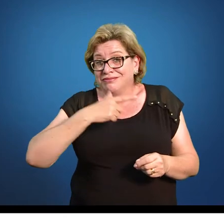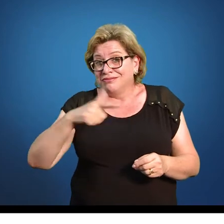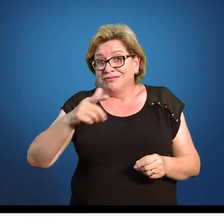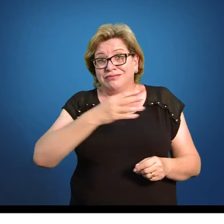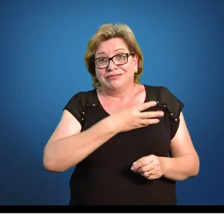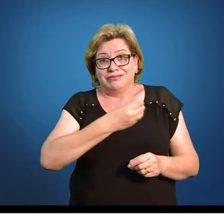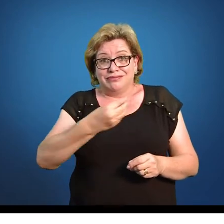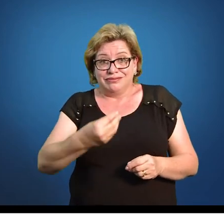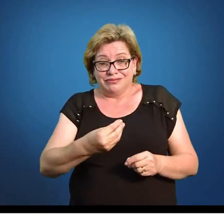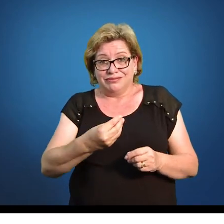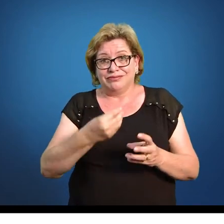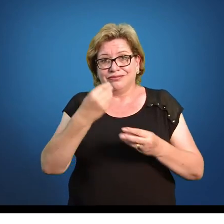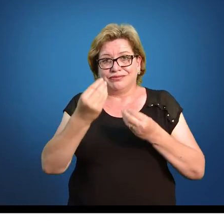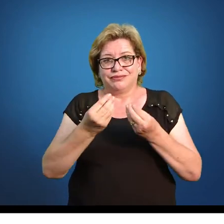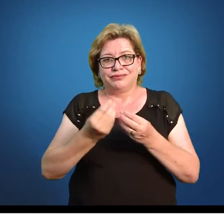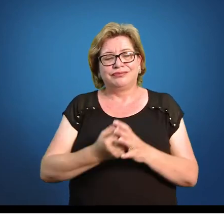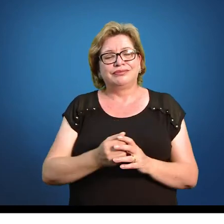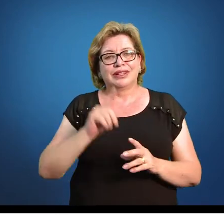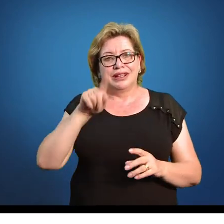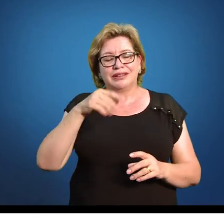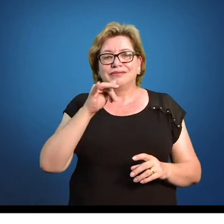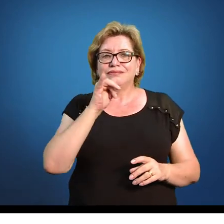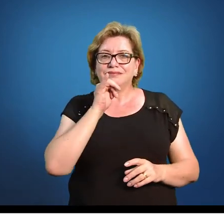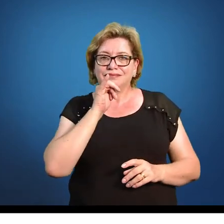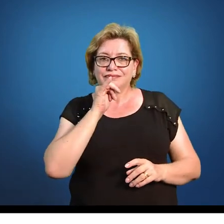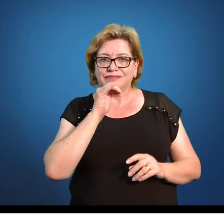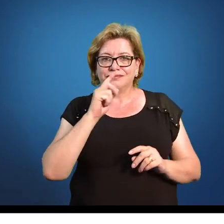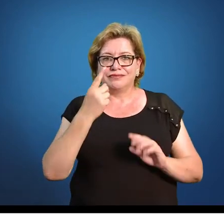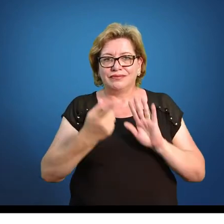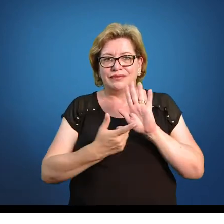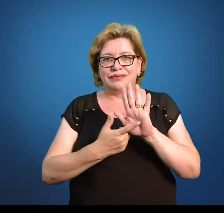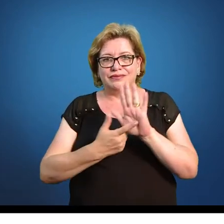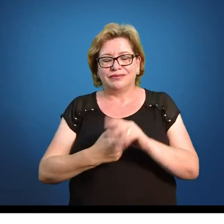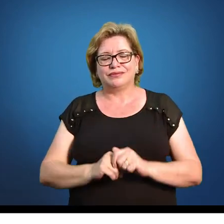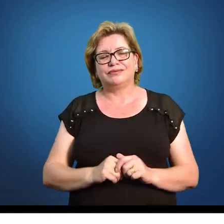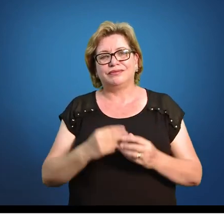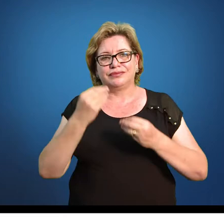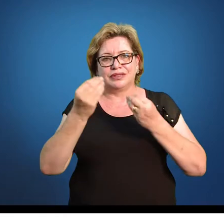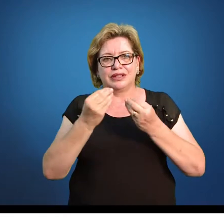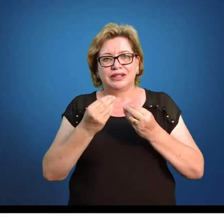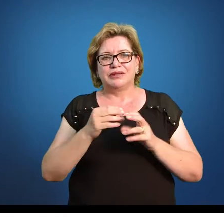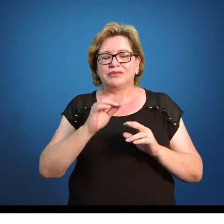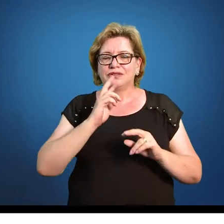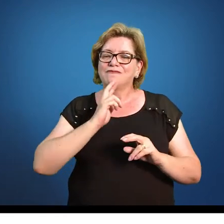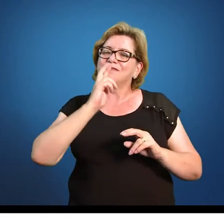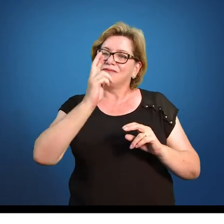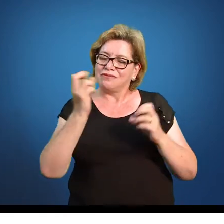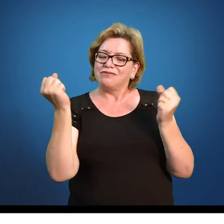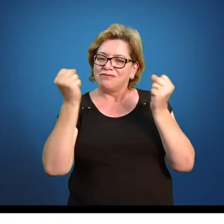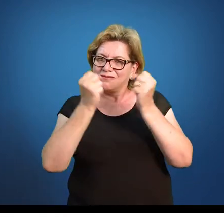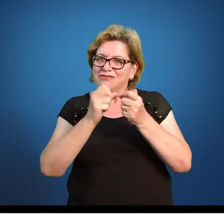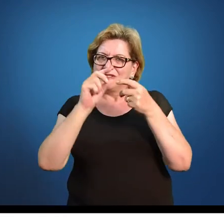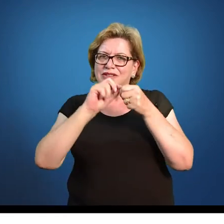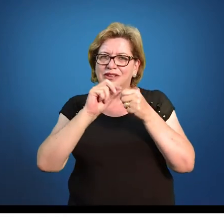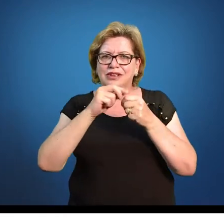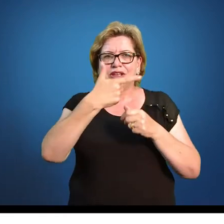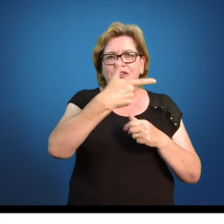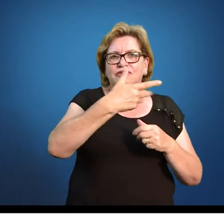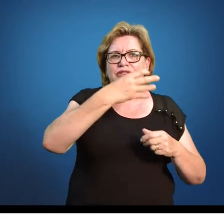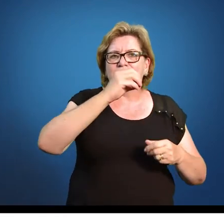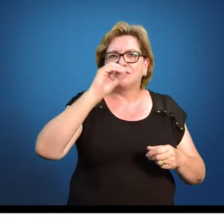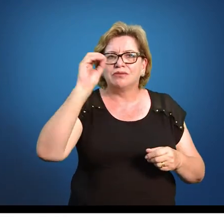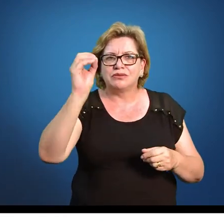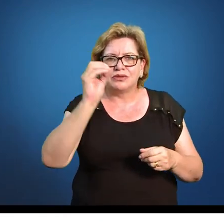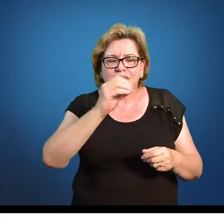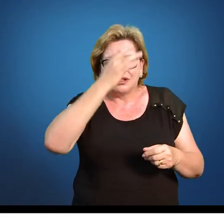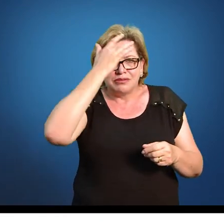Então, não é o caso. É só um exemplo, mas eu vou dar um exemplo aqui na frase. poderia colocar lá, 20% dos casais na faixa